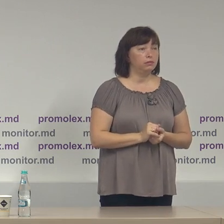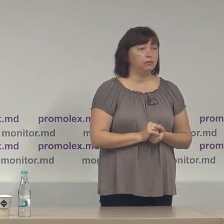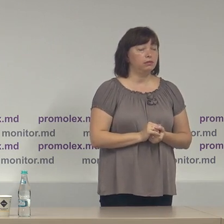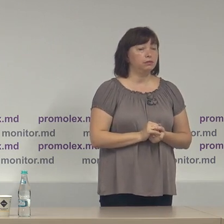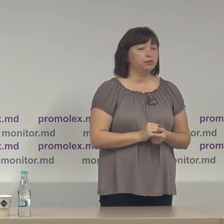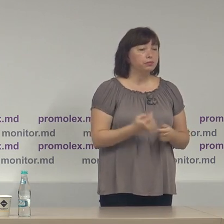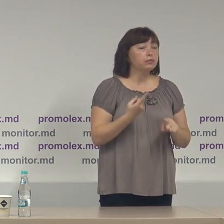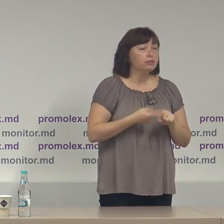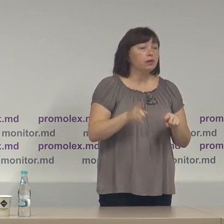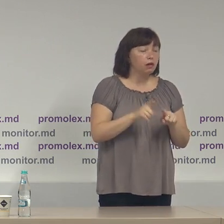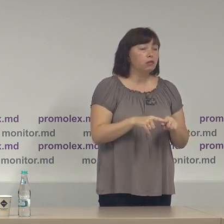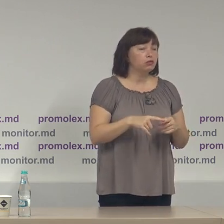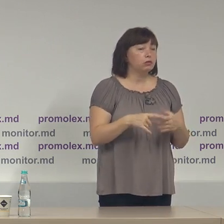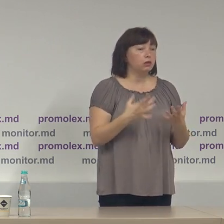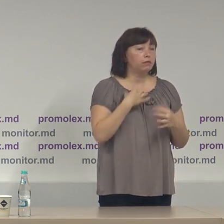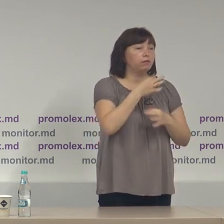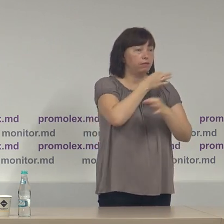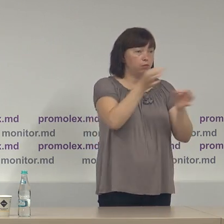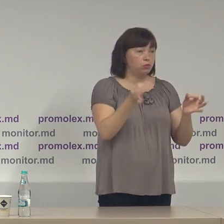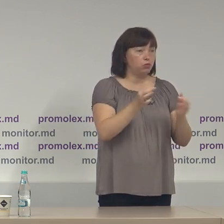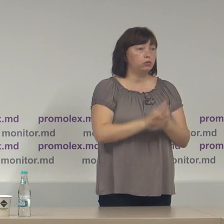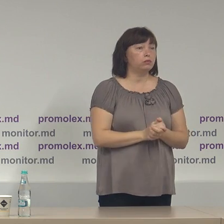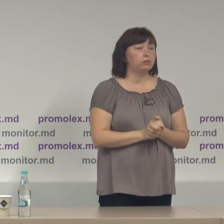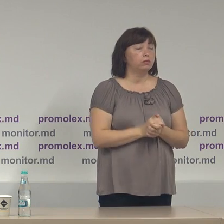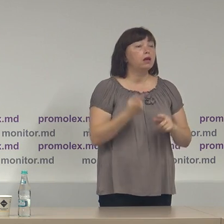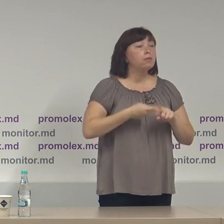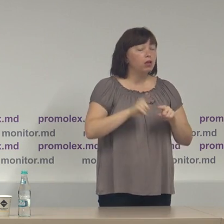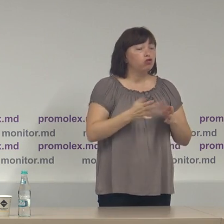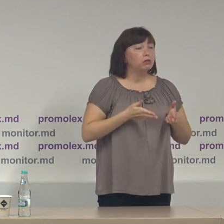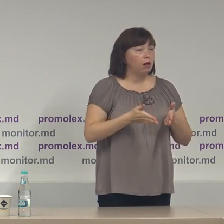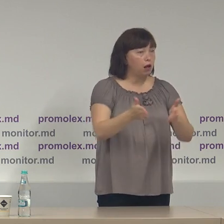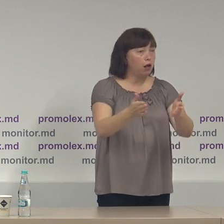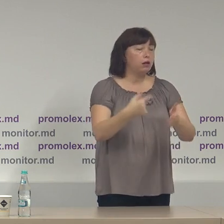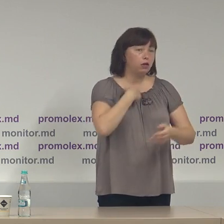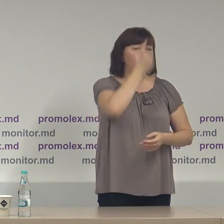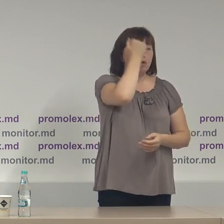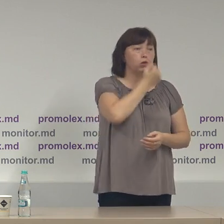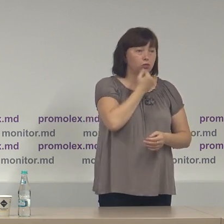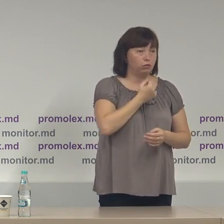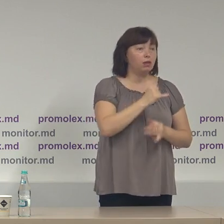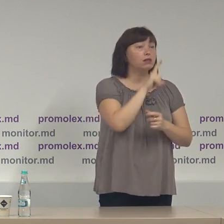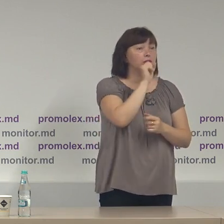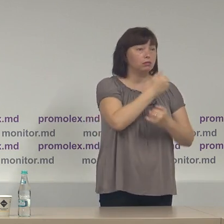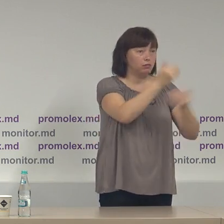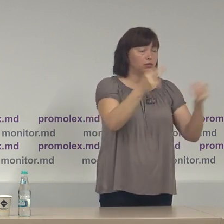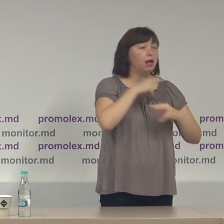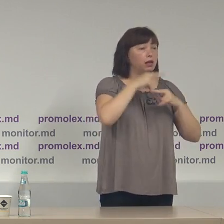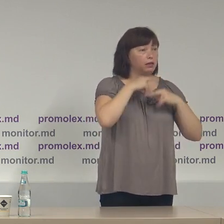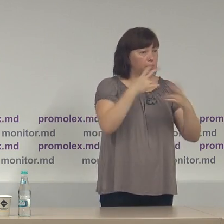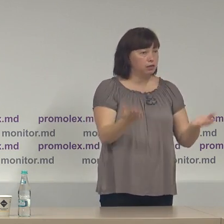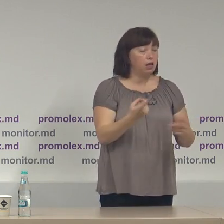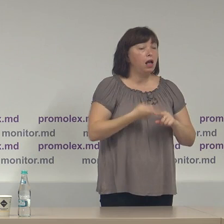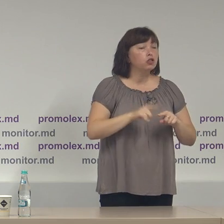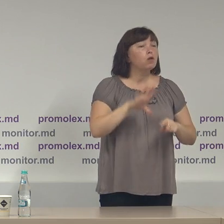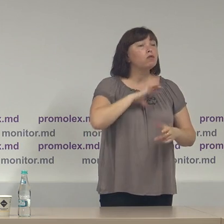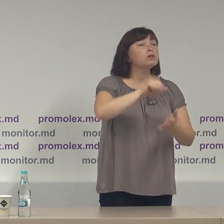Astea fiind spuse pe această cale eu vă mulțumesc pentru atenție astea au